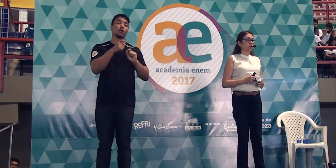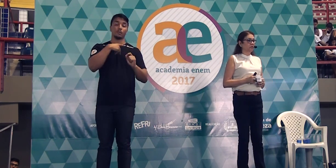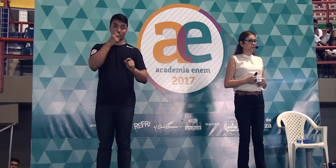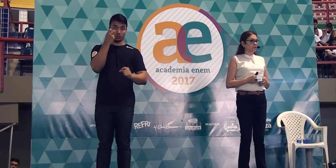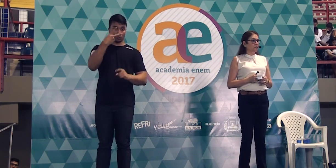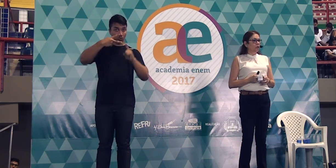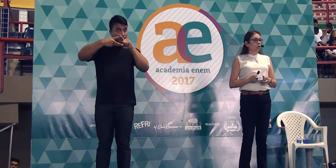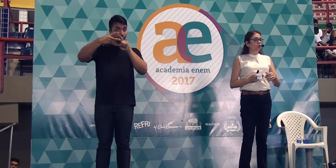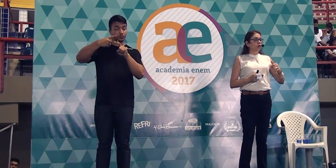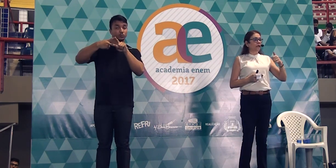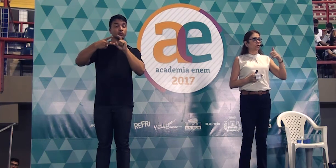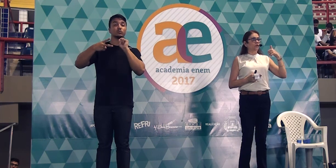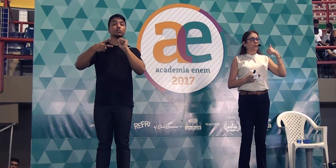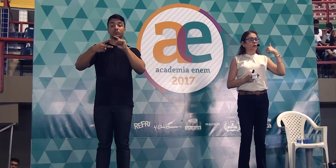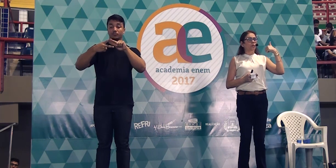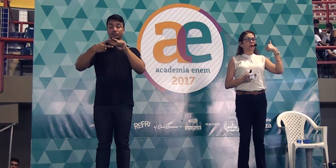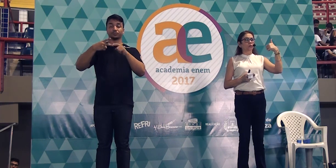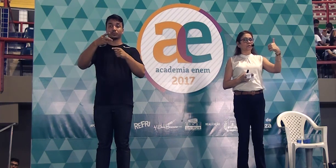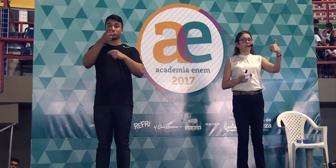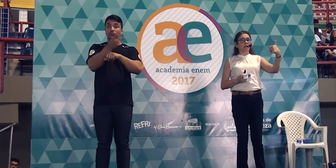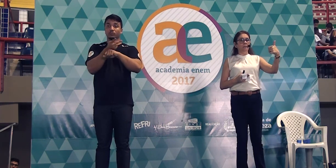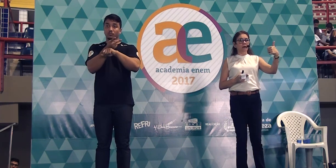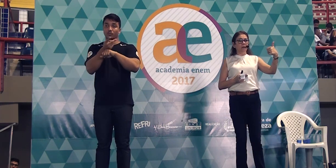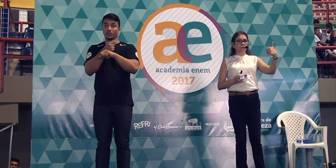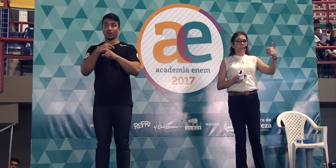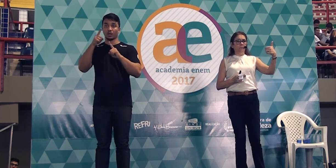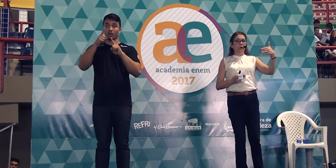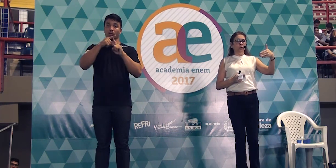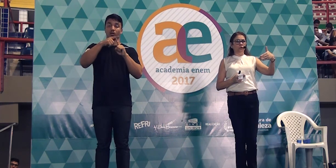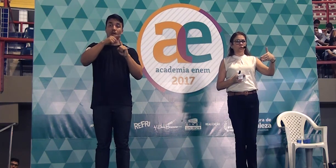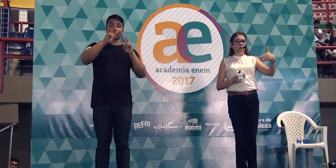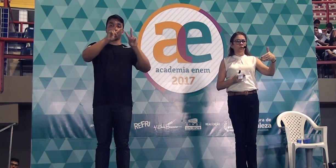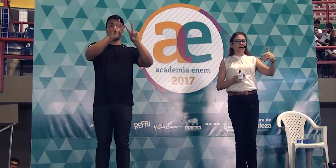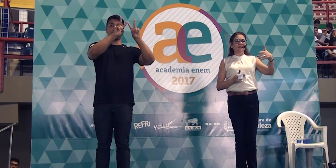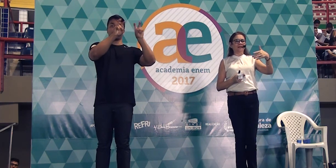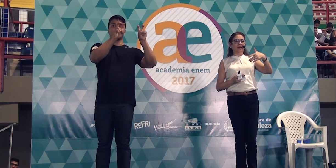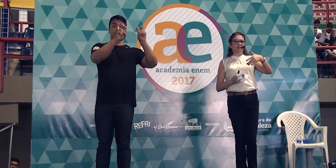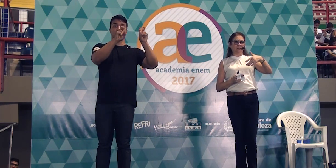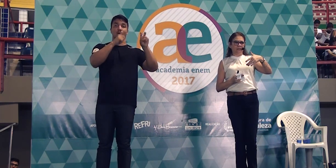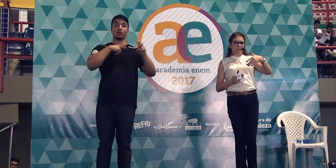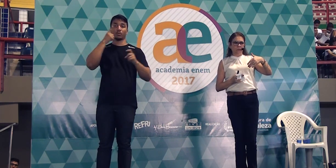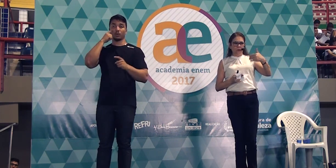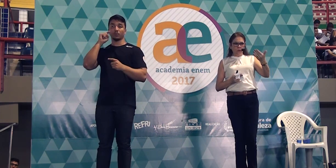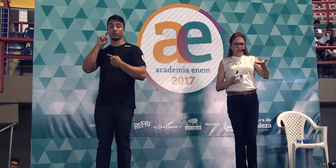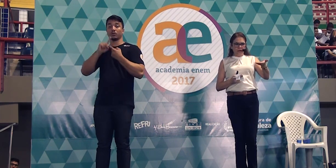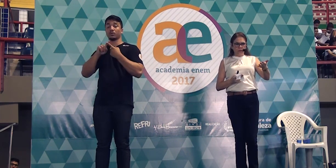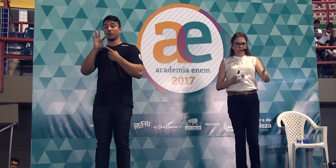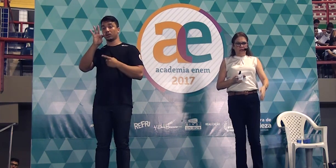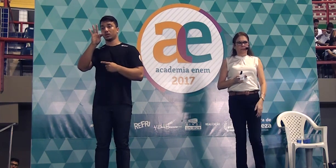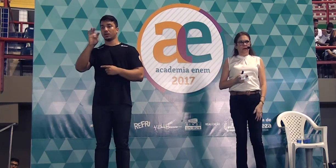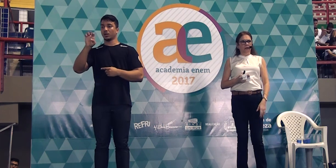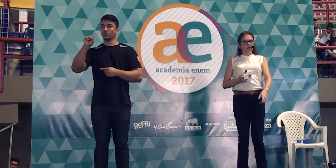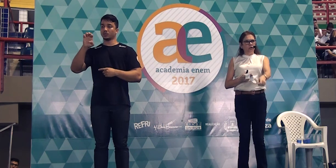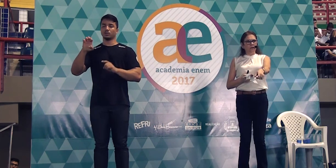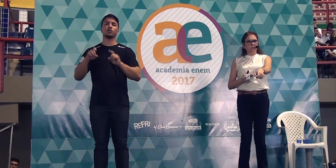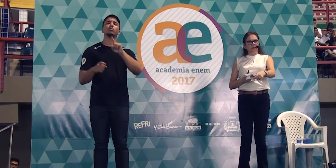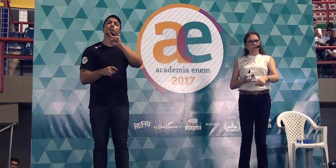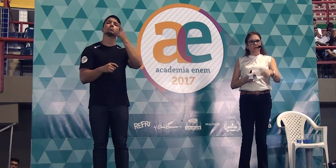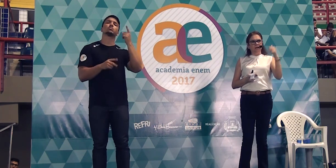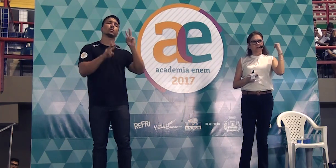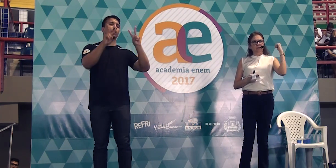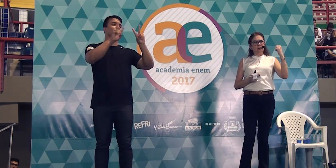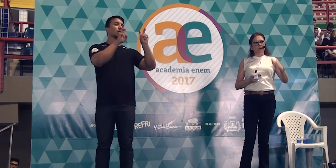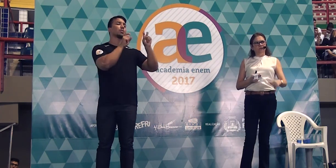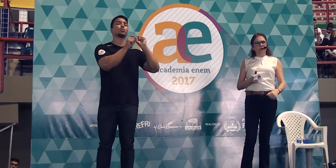Duas coisas, o corretor vai procurar o tema, ponto, a tese. O que é o tema? Eu estou